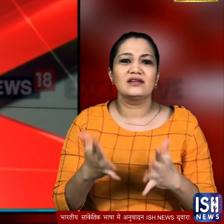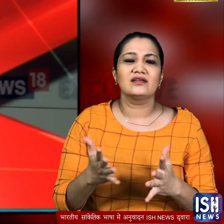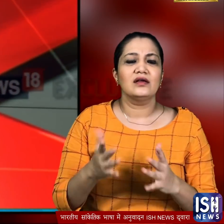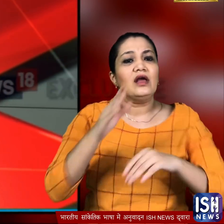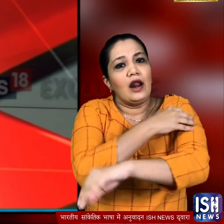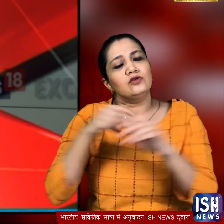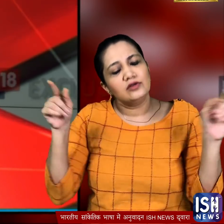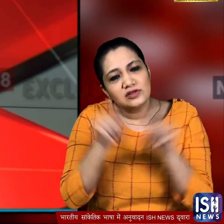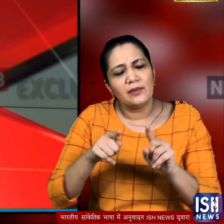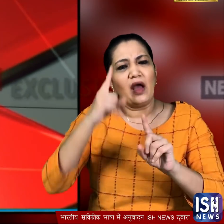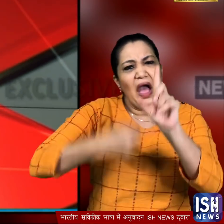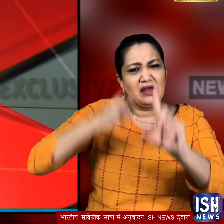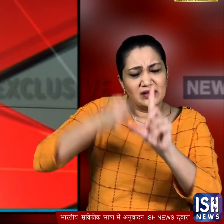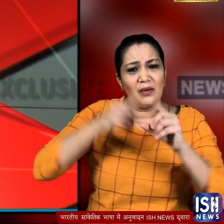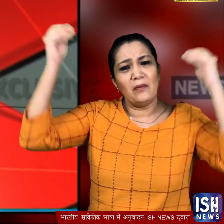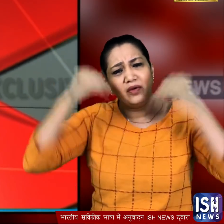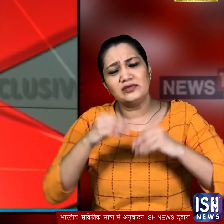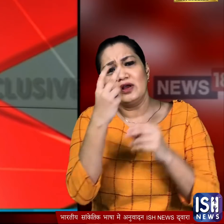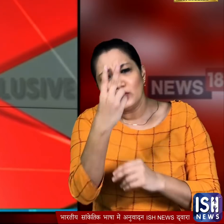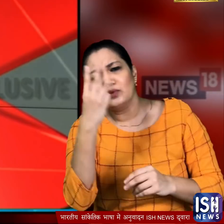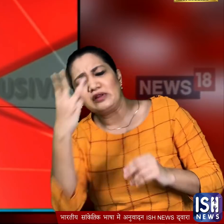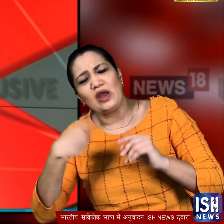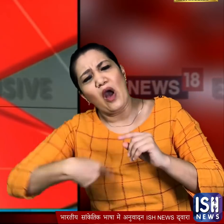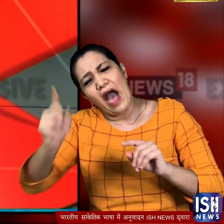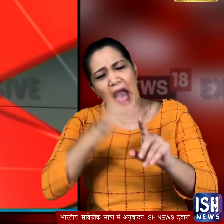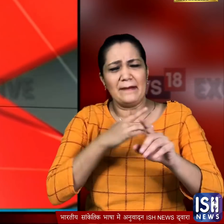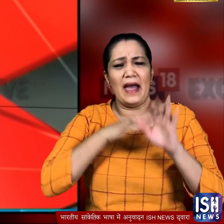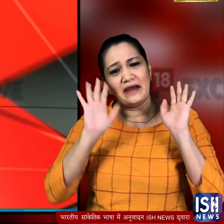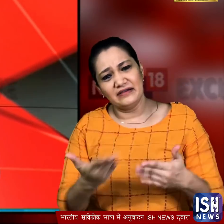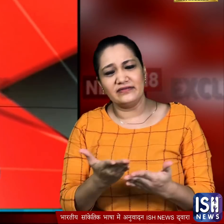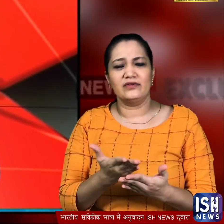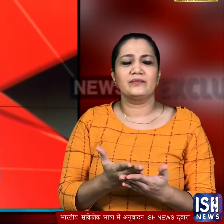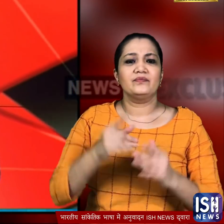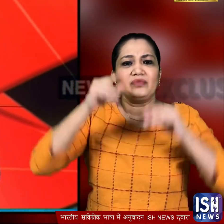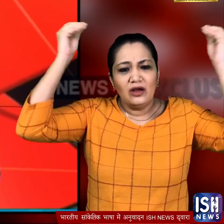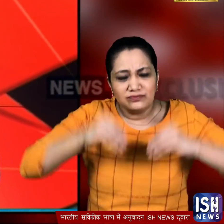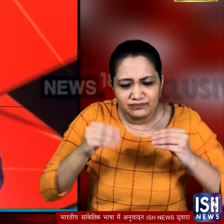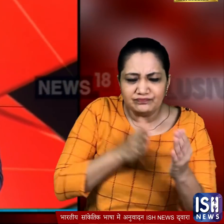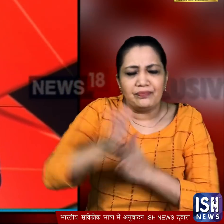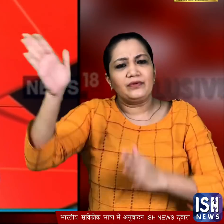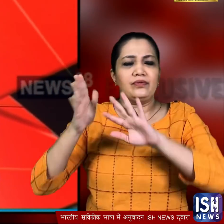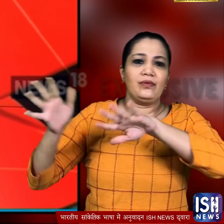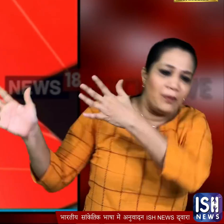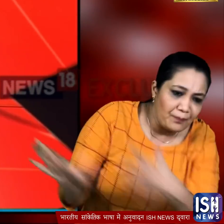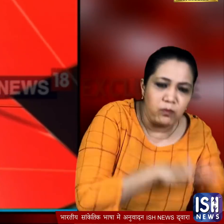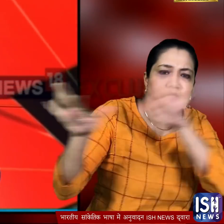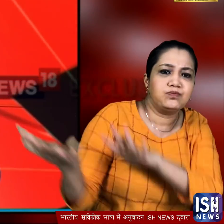राजकोट में औस तन हर साल मौनसून में ऐसे दो-तीन हाथ से हो रहे हैं जहां कई बार पानी की तेजधार कार को बहा ले जाती है और कई बार